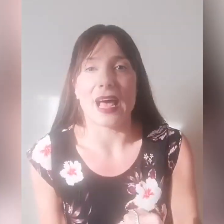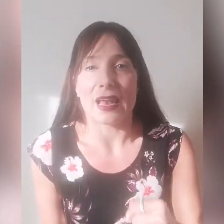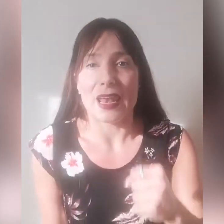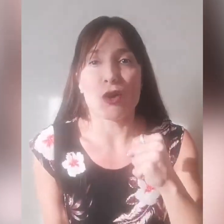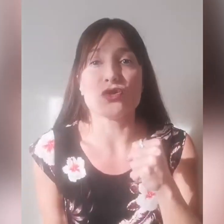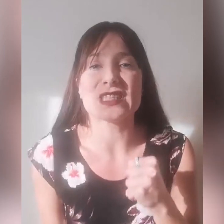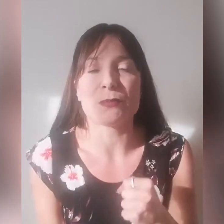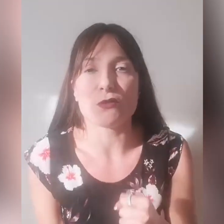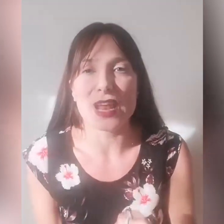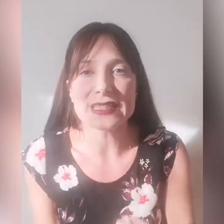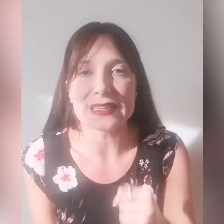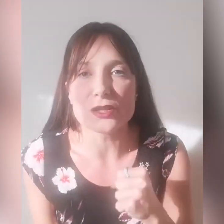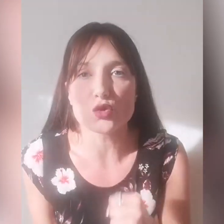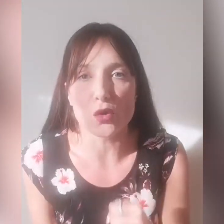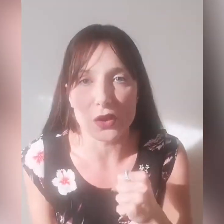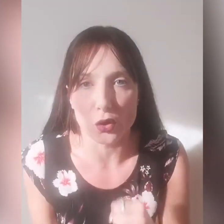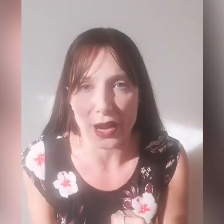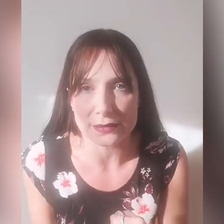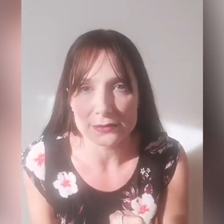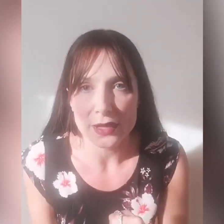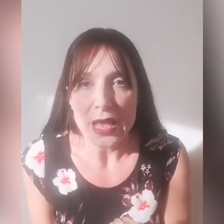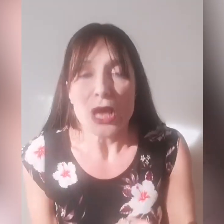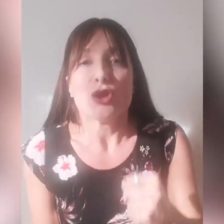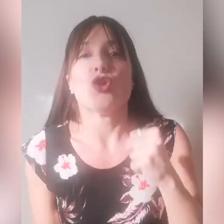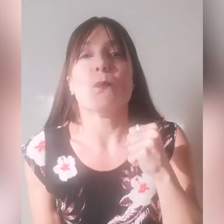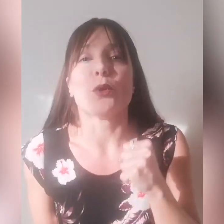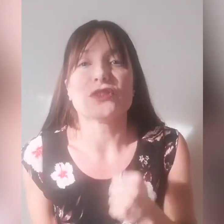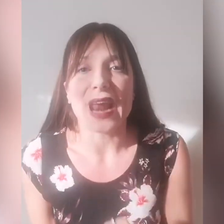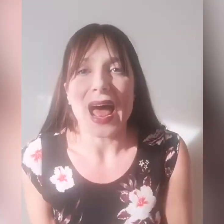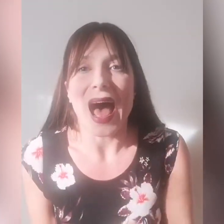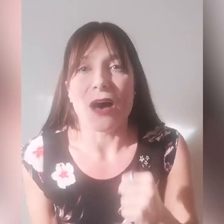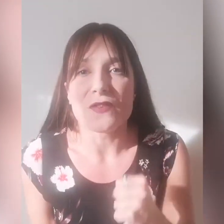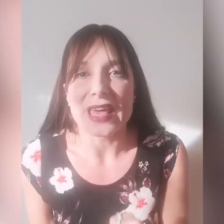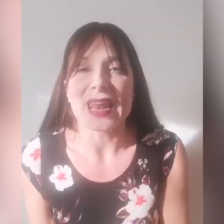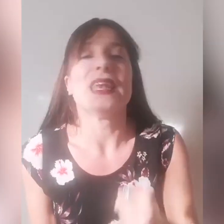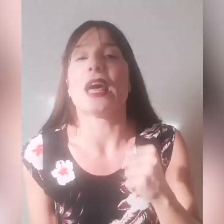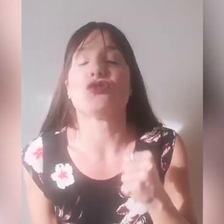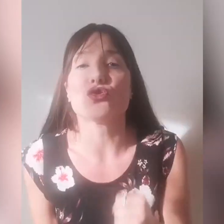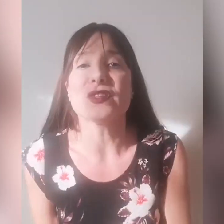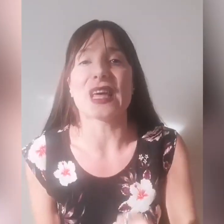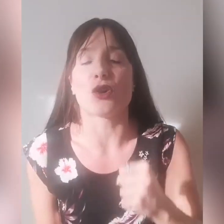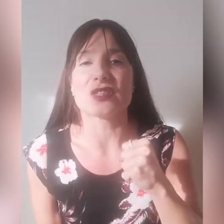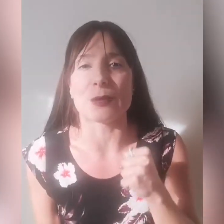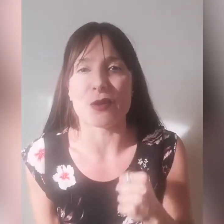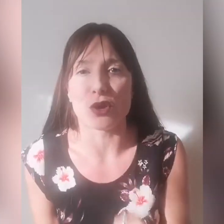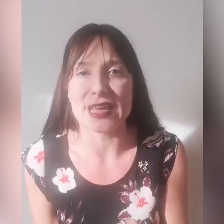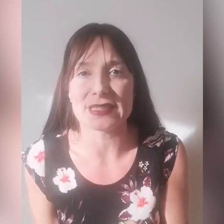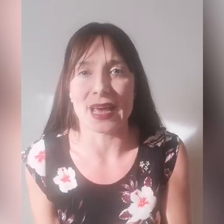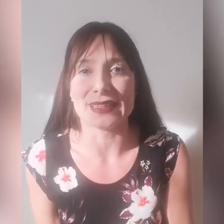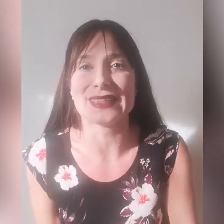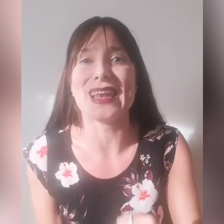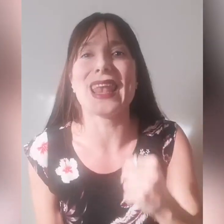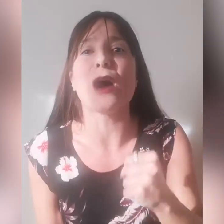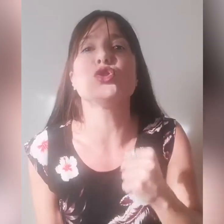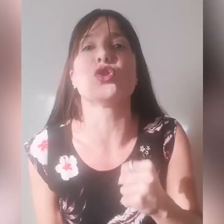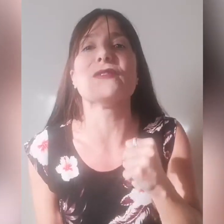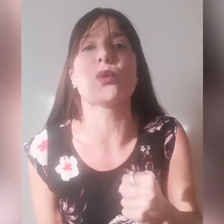la consapevolezza del suo valore, non potrà avere la giusta consapevolezza dell'autorevolezza